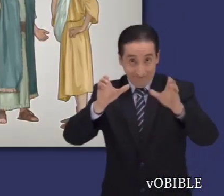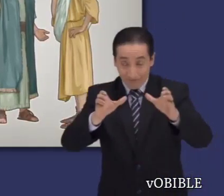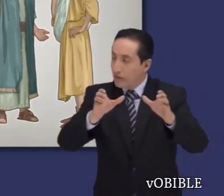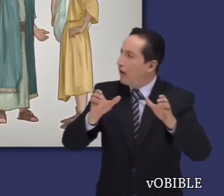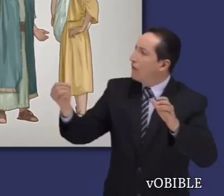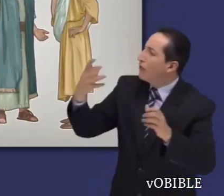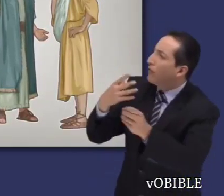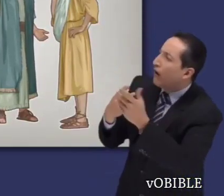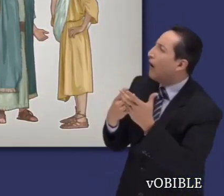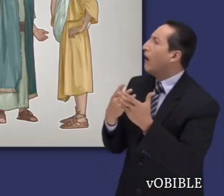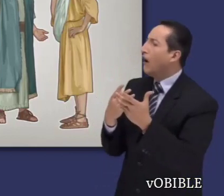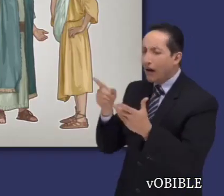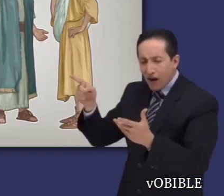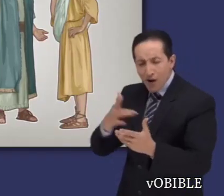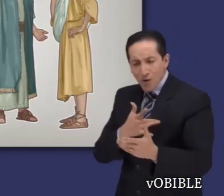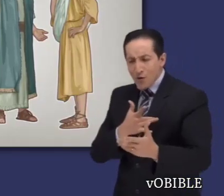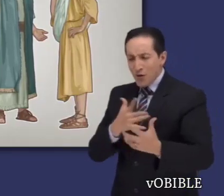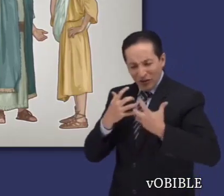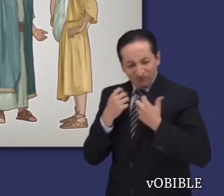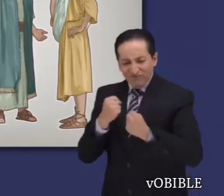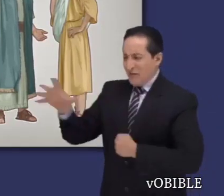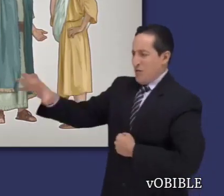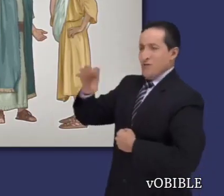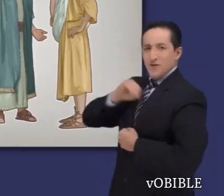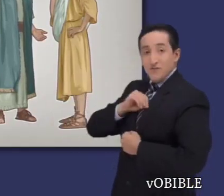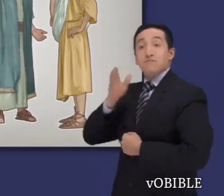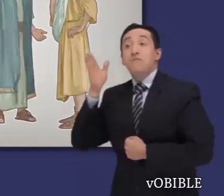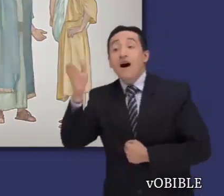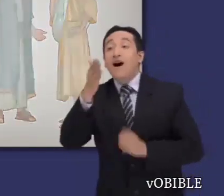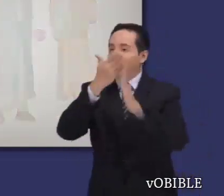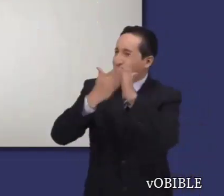fortalecido a los hermanos para hablar de la palabra de Dios sin miedo.